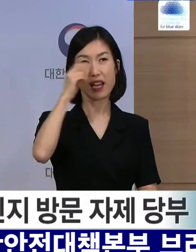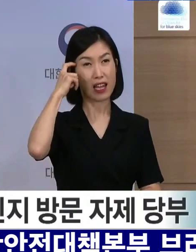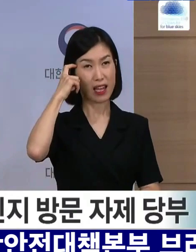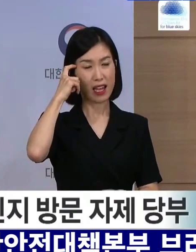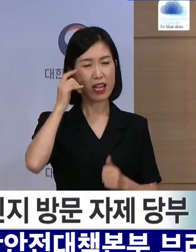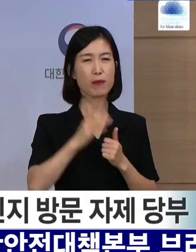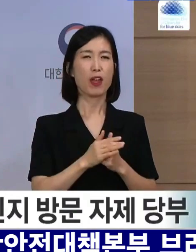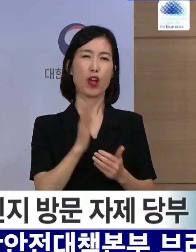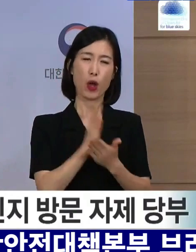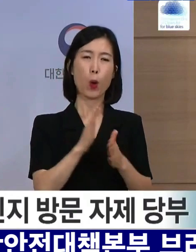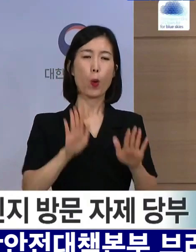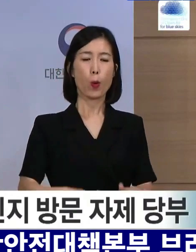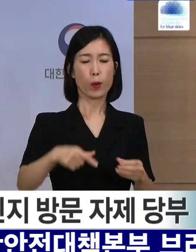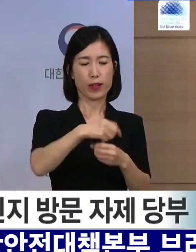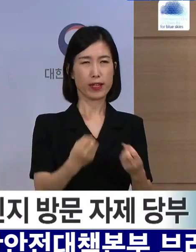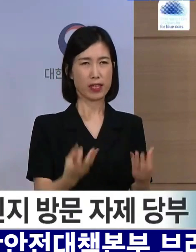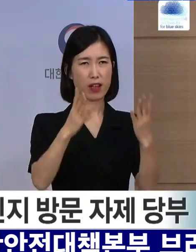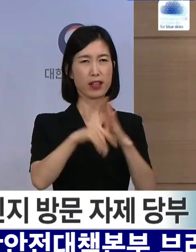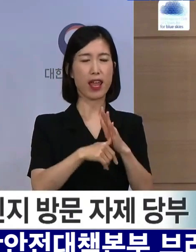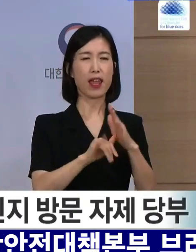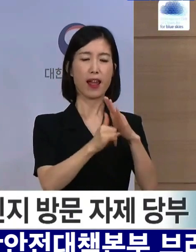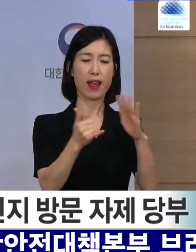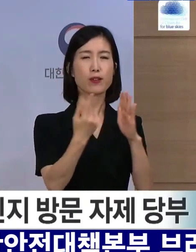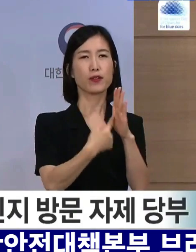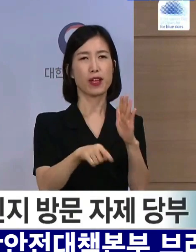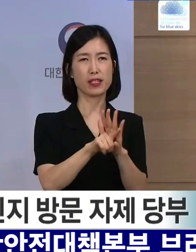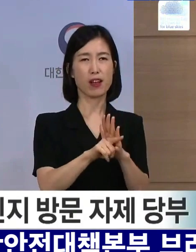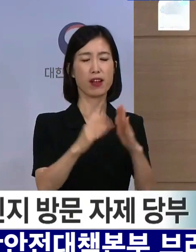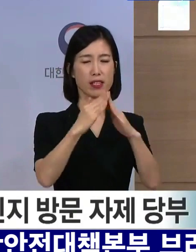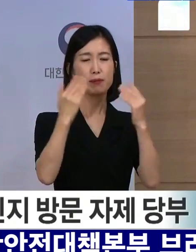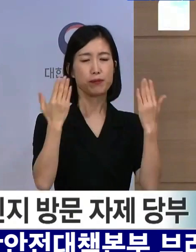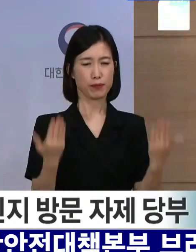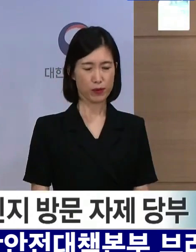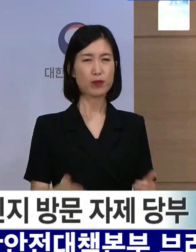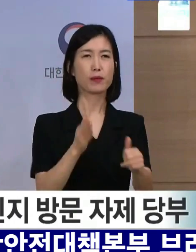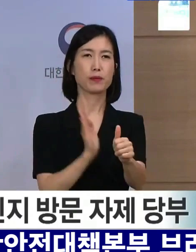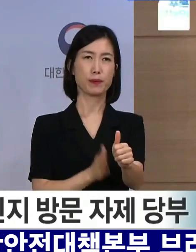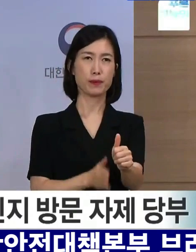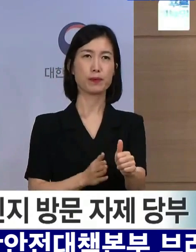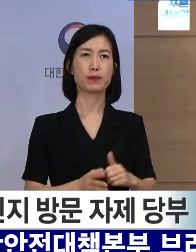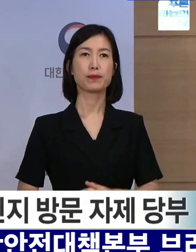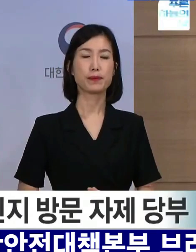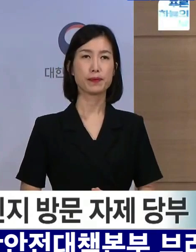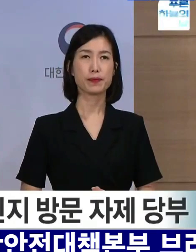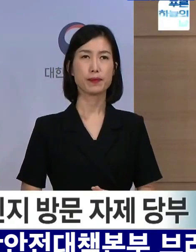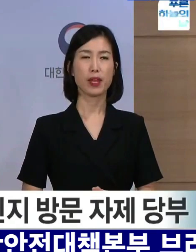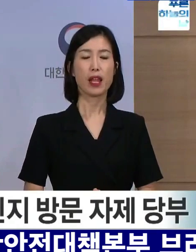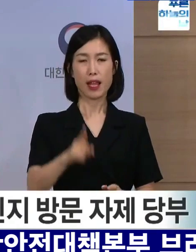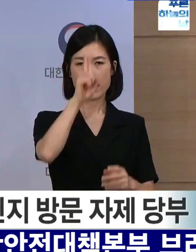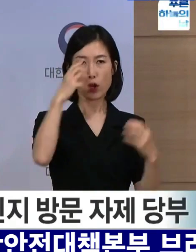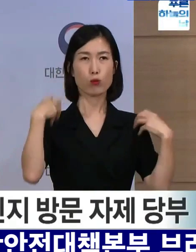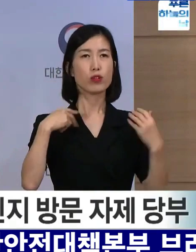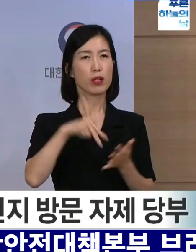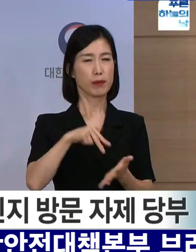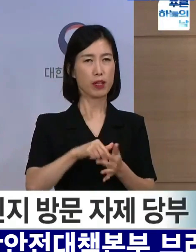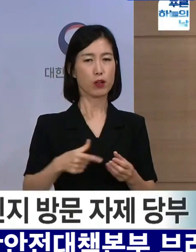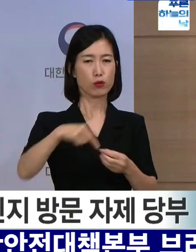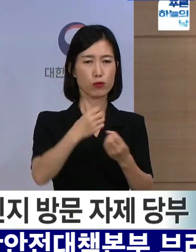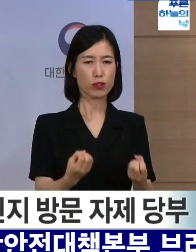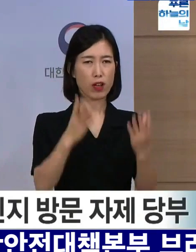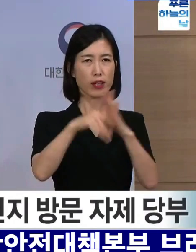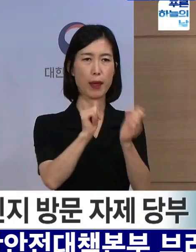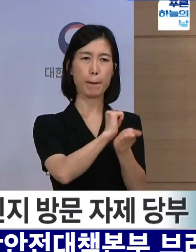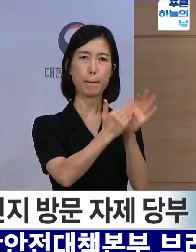가족과 친지를 위하여 가급적 집에서 쉴 것을 권고드립니다. 정부도 추석 맞이 방역